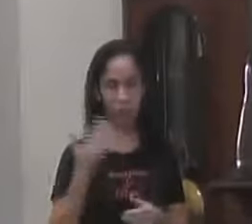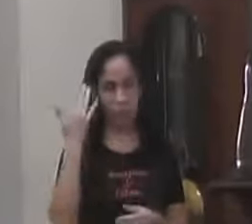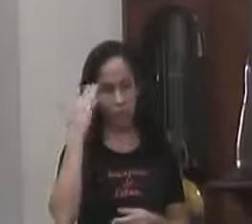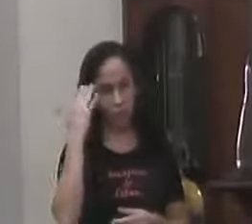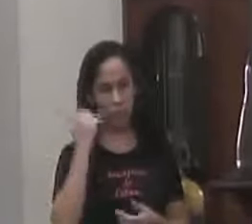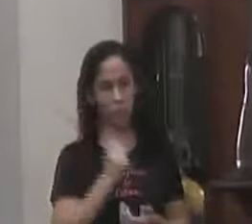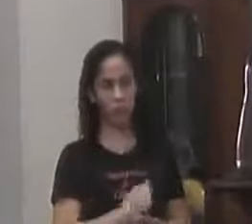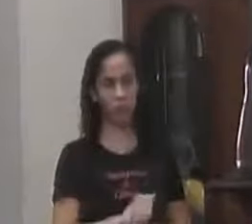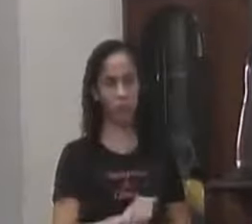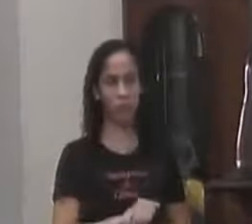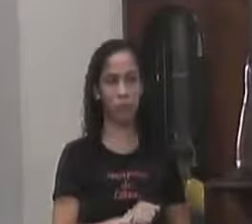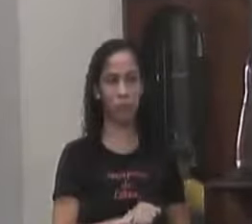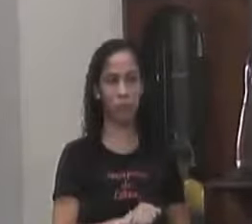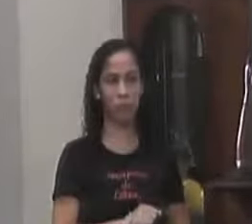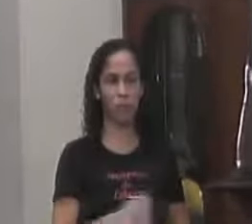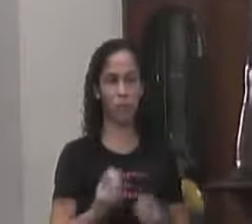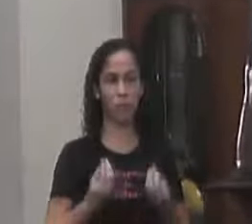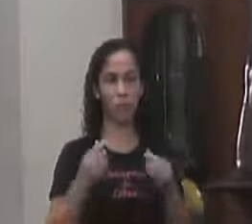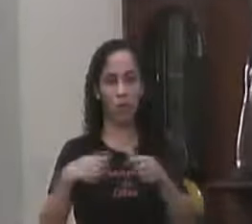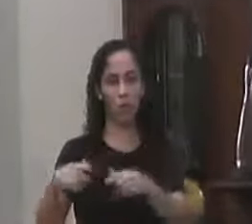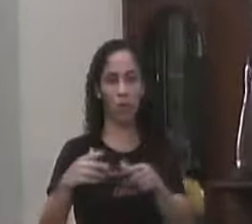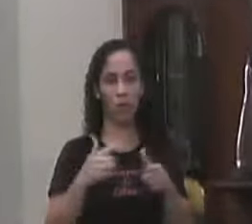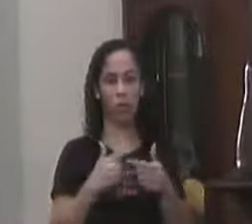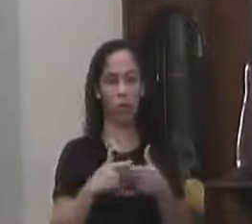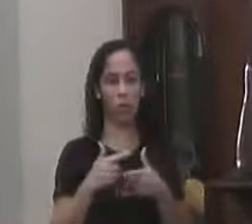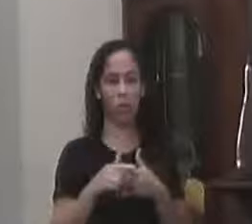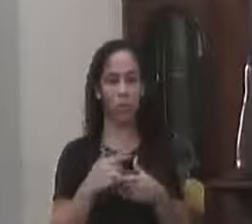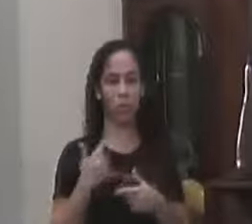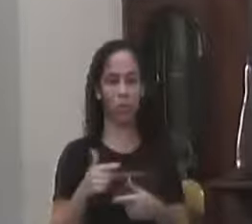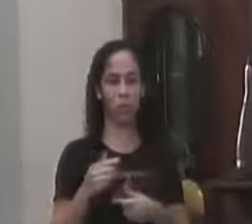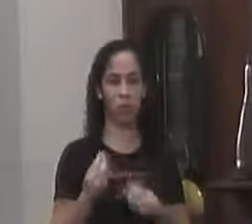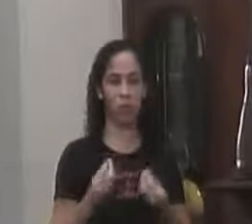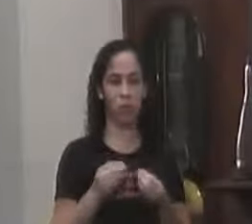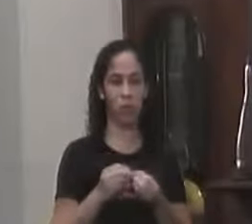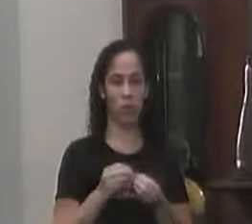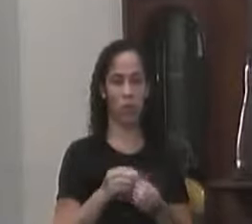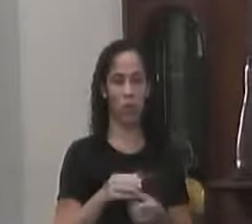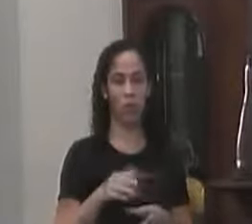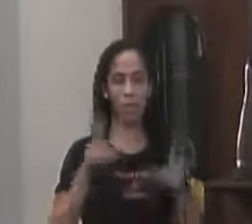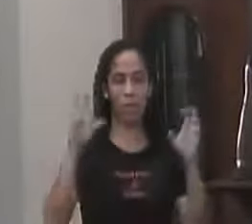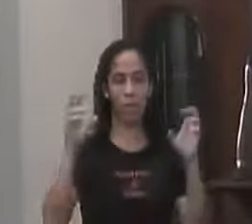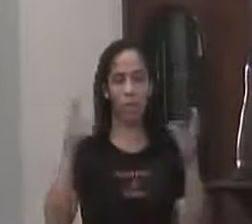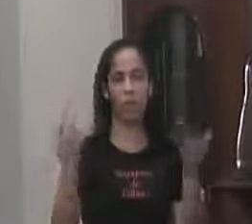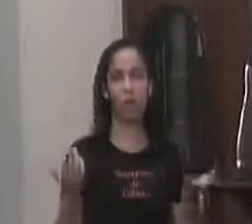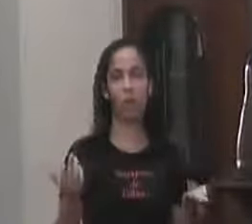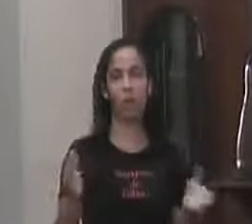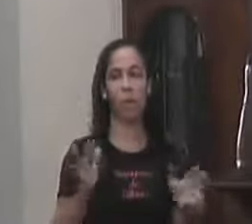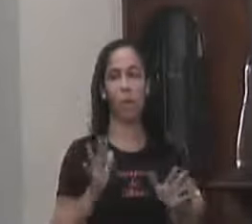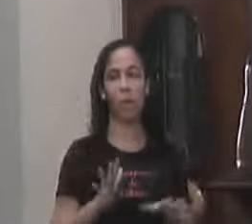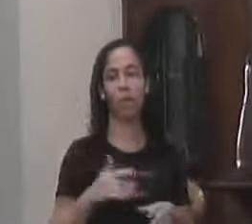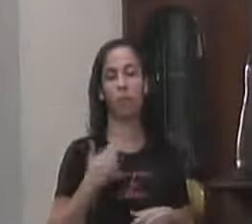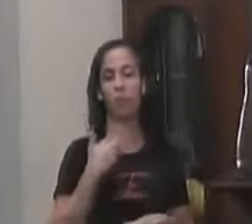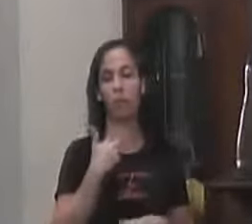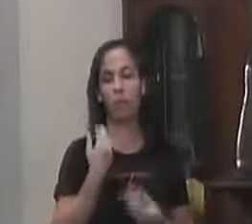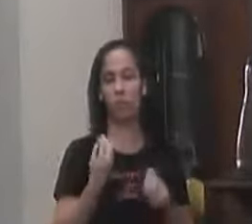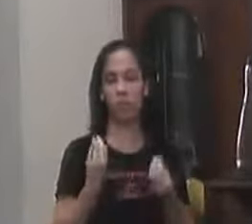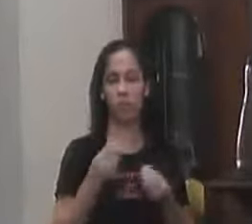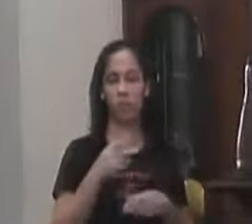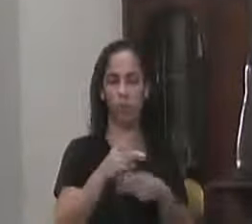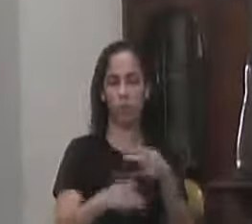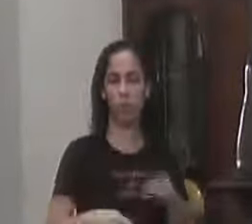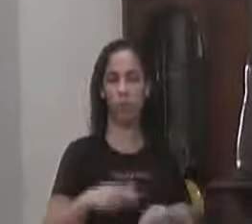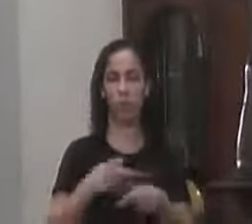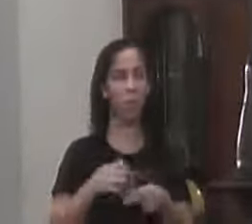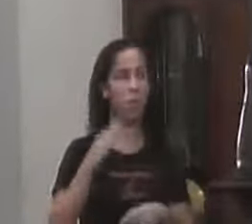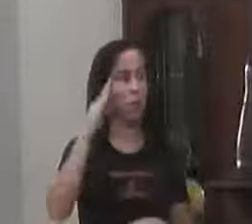Da questão Então Não tem motivo Nenhum Mas nenhum Do povo